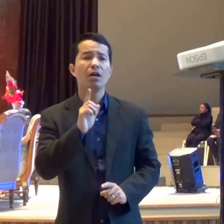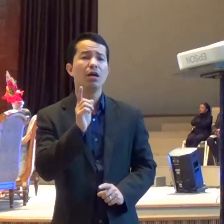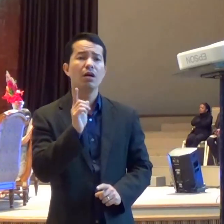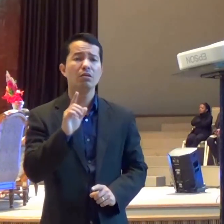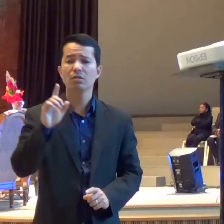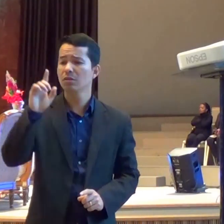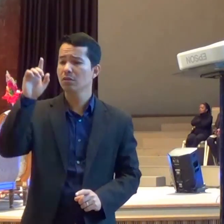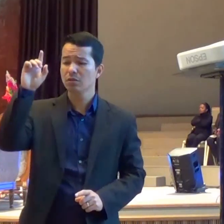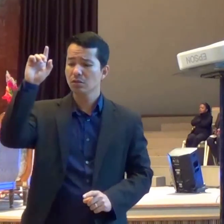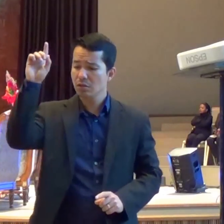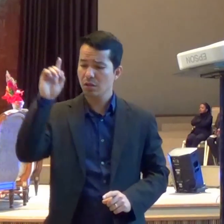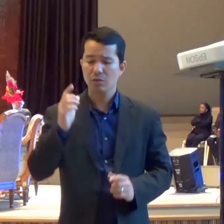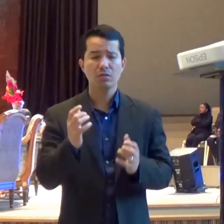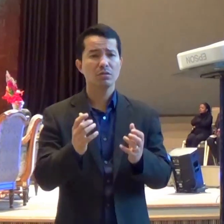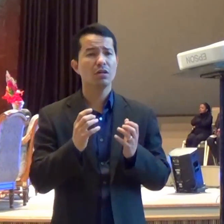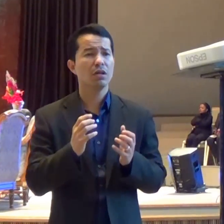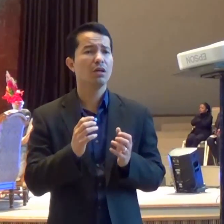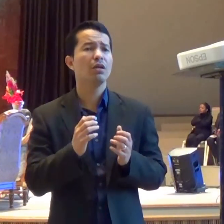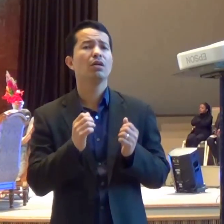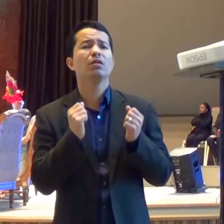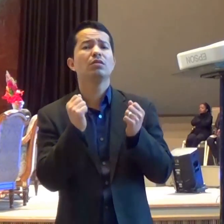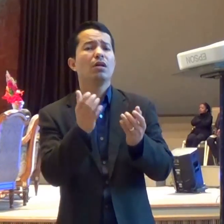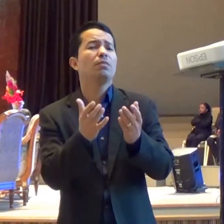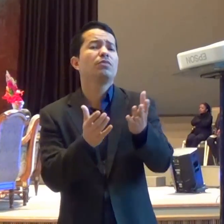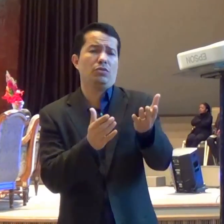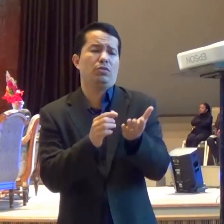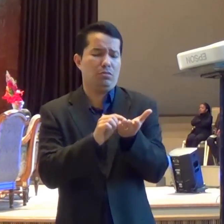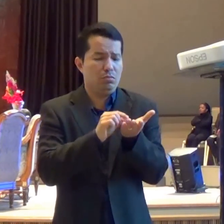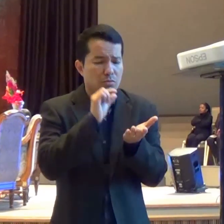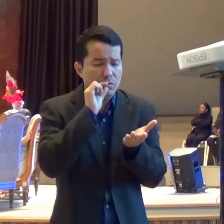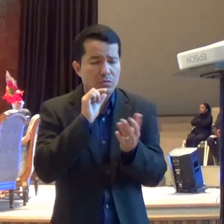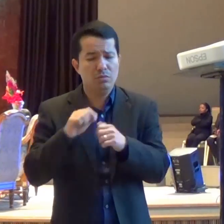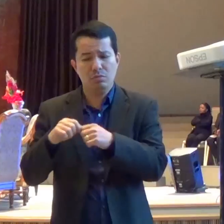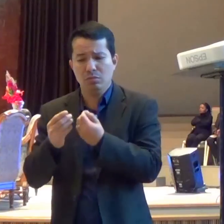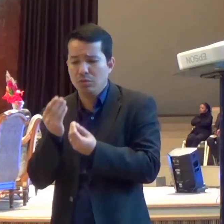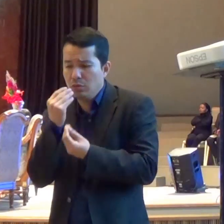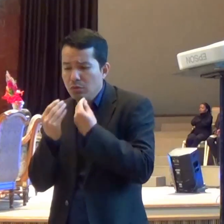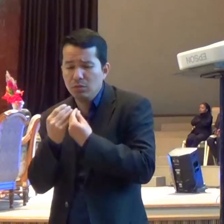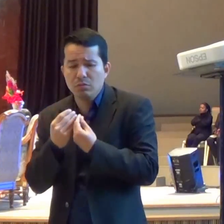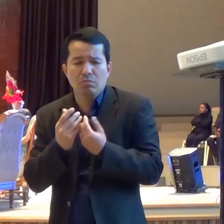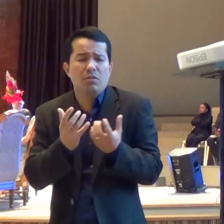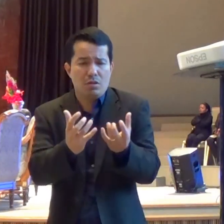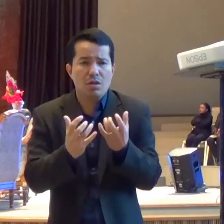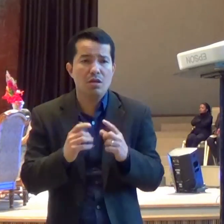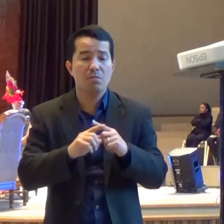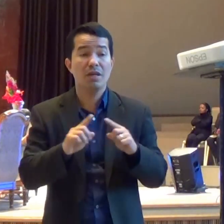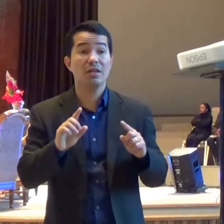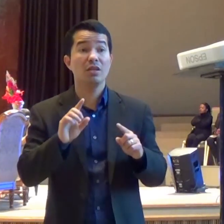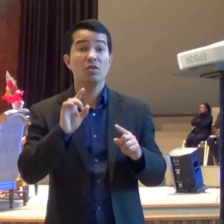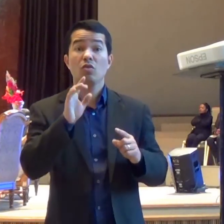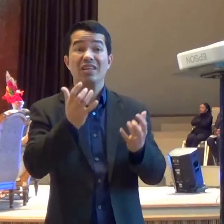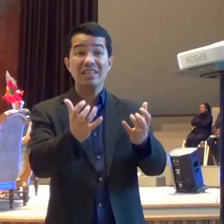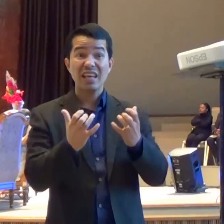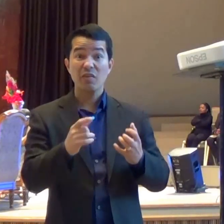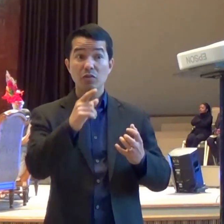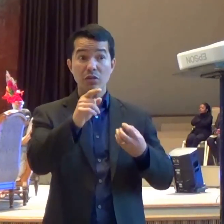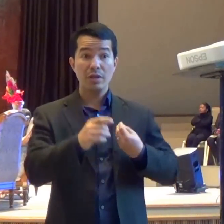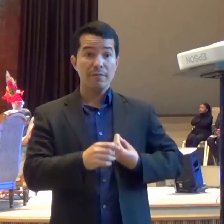Porque Jesus Já morreu Na cruz O pão É só pão O vinho É só suco de uva Que está aí